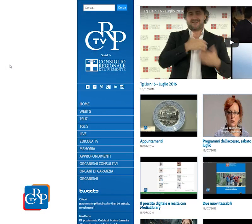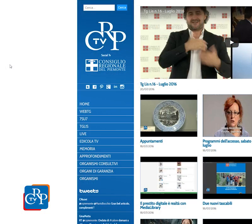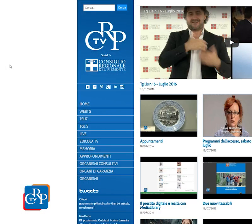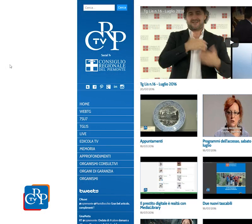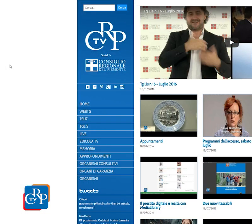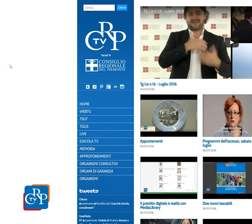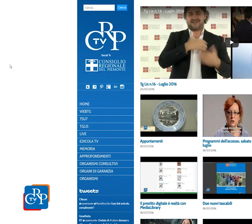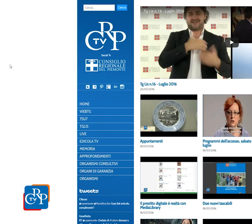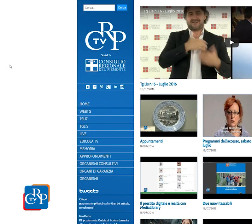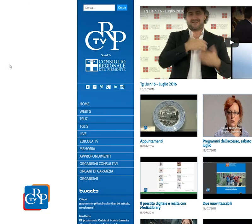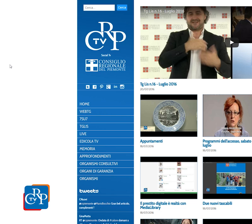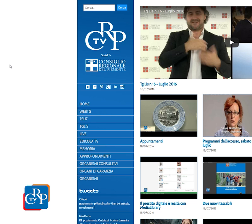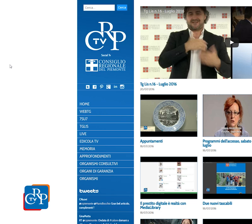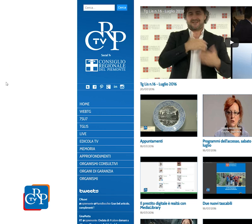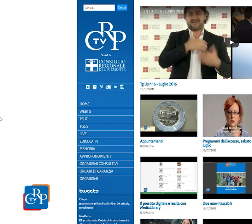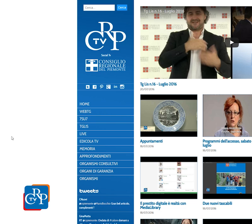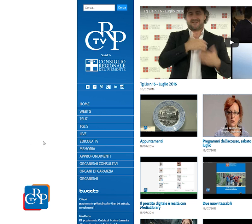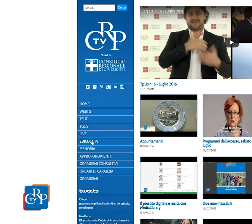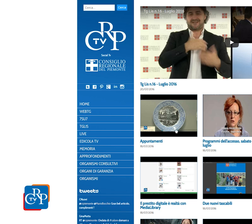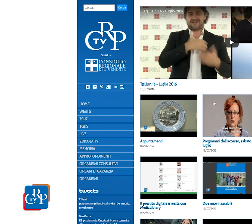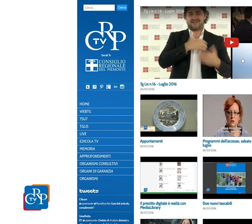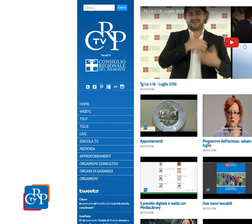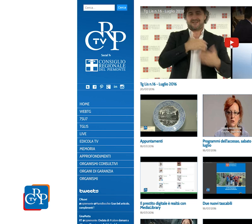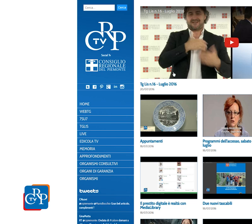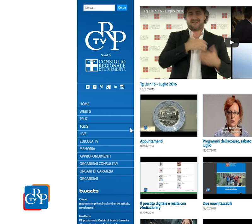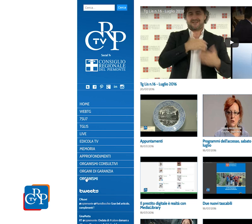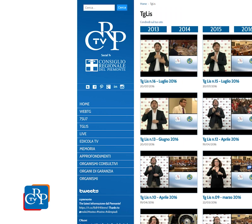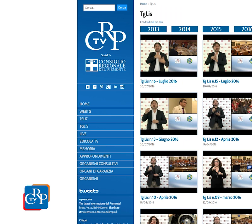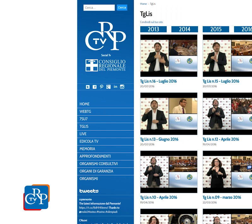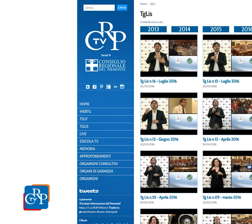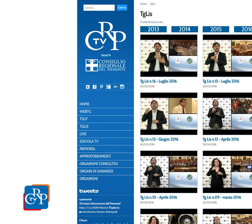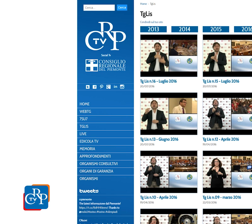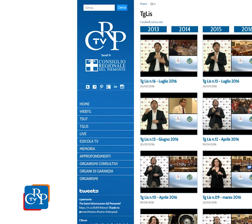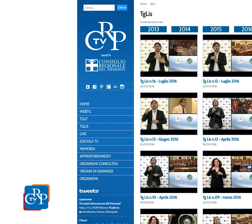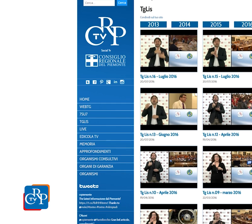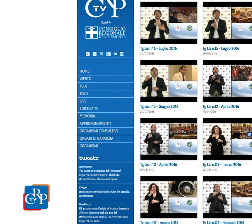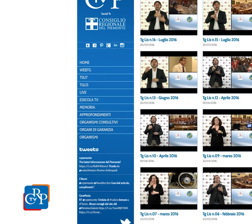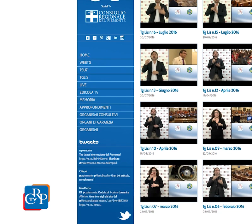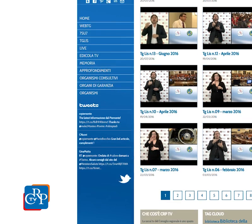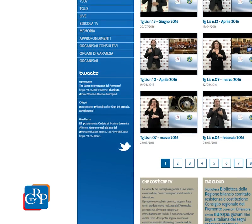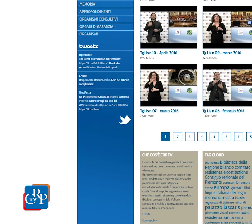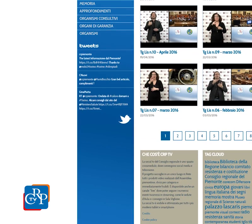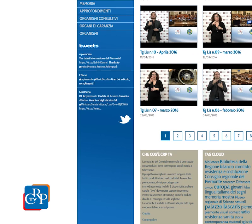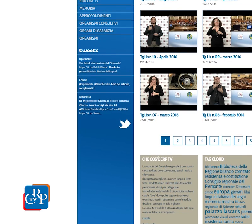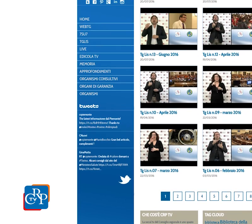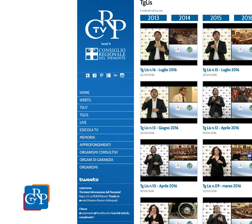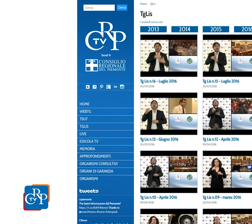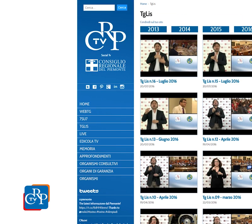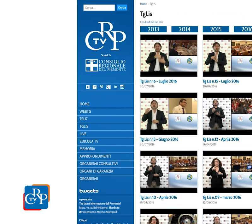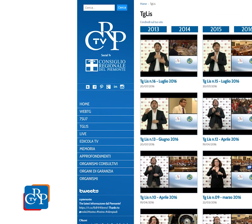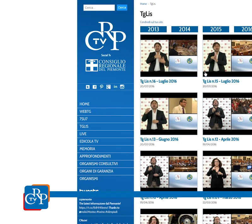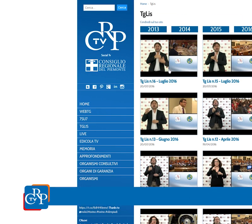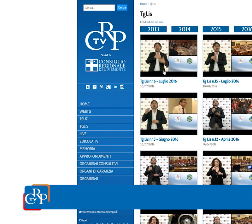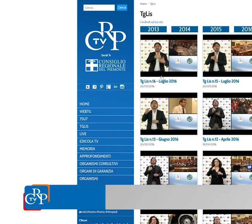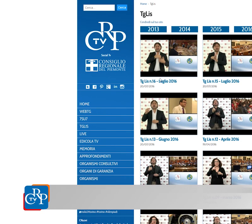Curata in collaborazione con l'ENS, ente nazionale sordi del Piemonte, tutte le settimane viene trasmessa sulla social tv del Consiglio